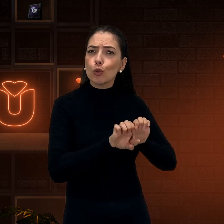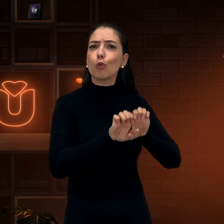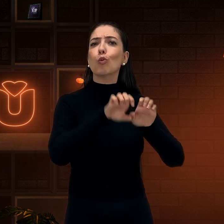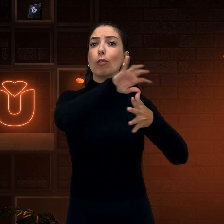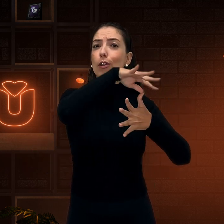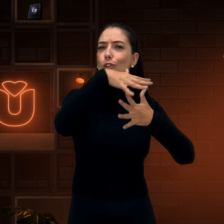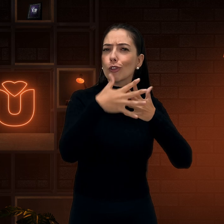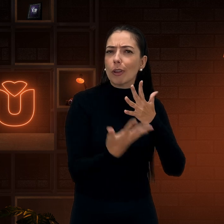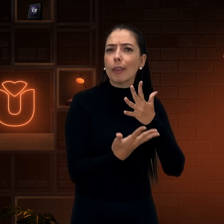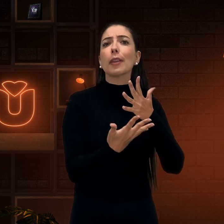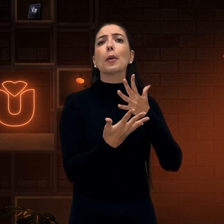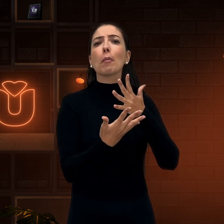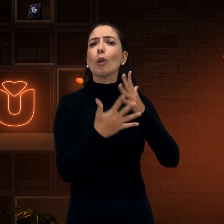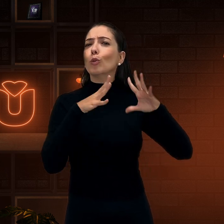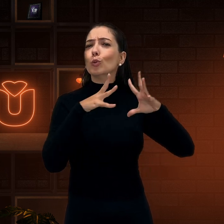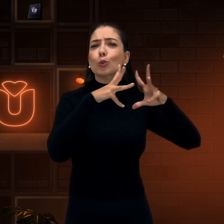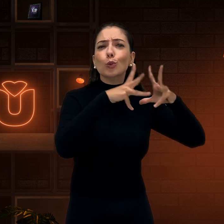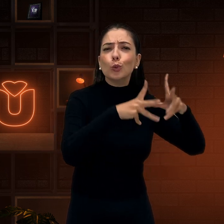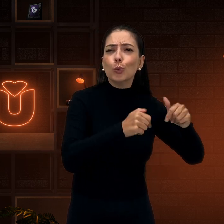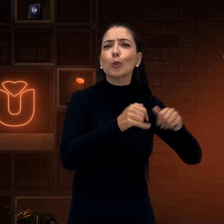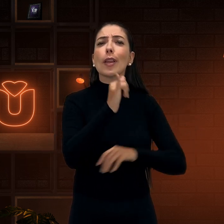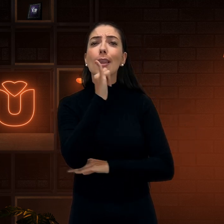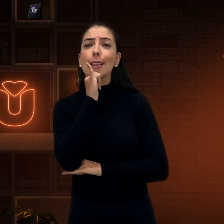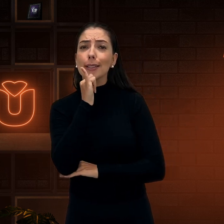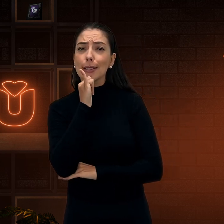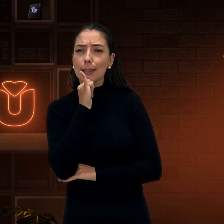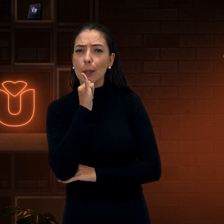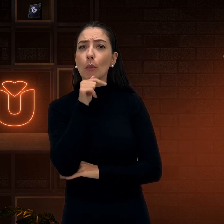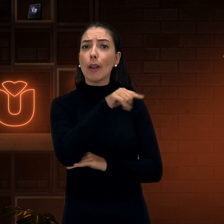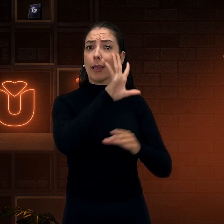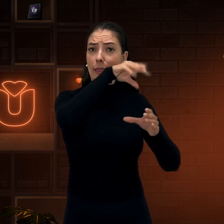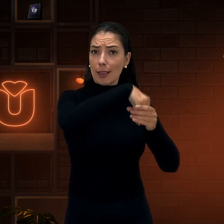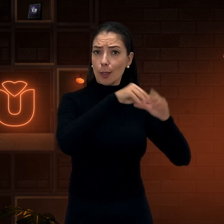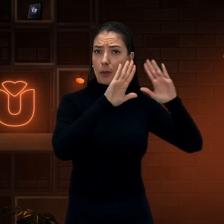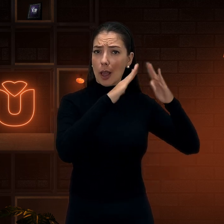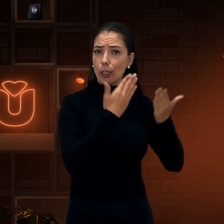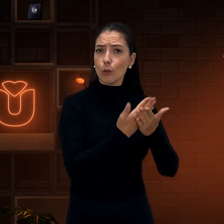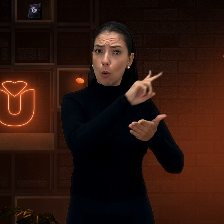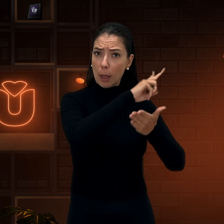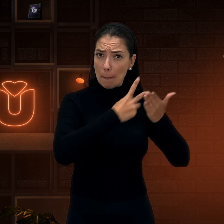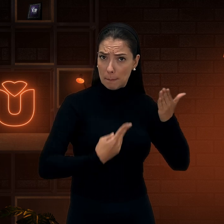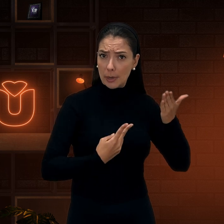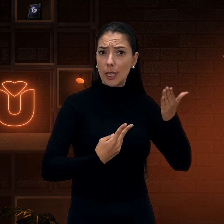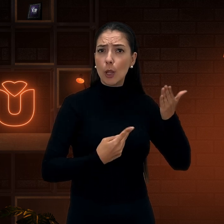toda uma estrutura pronta na língua de sinais, tudo dentro dela. Por exemplo, a escola bilingüe,